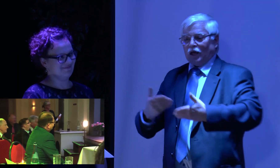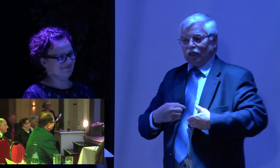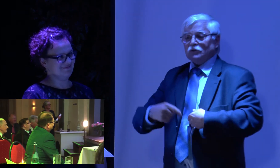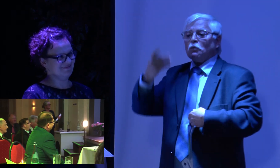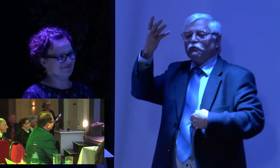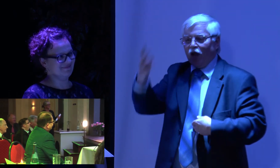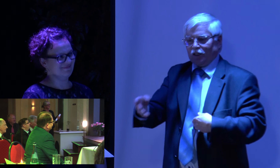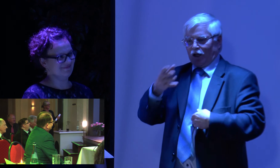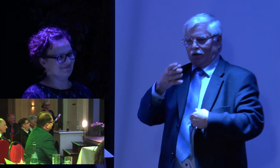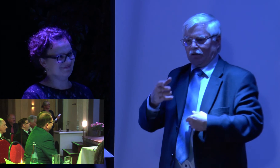dir heute...